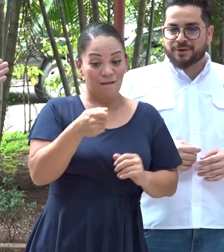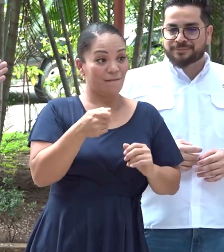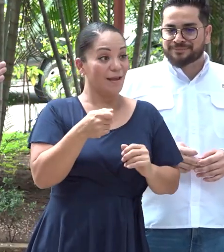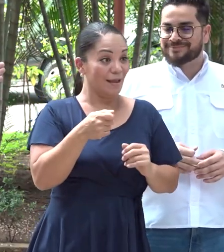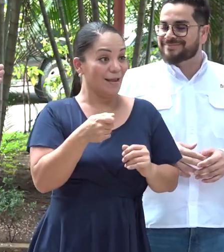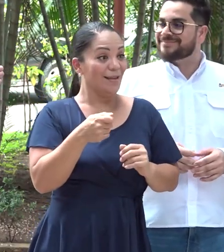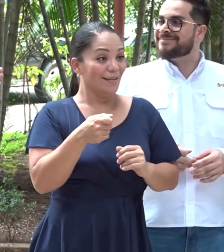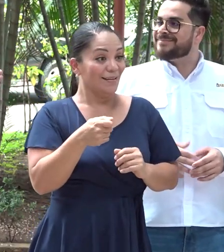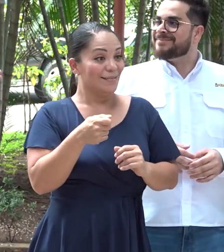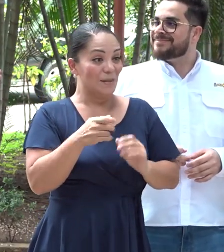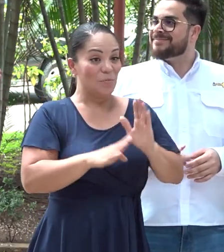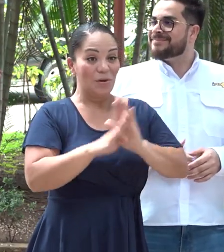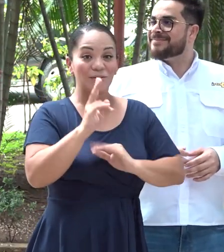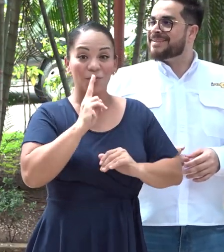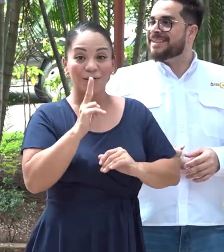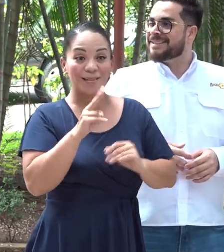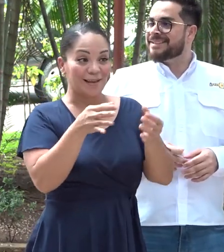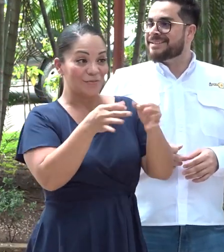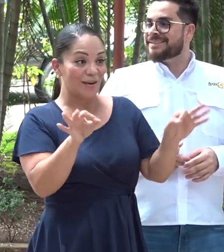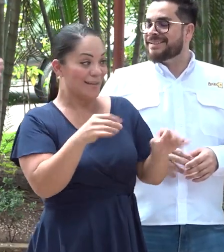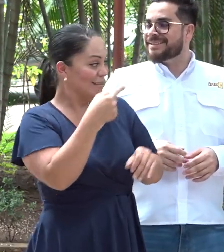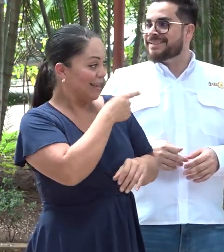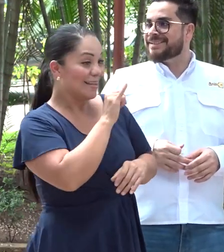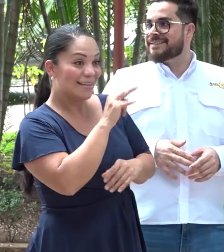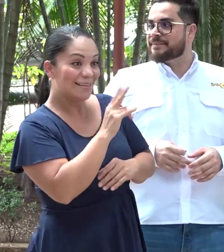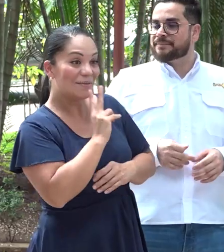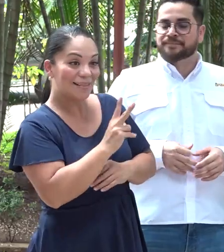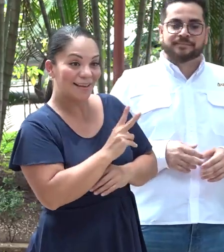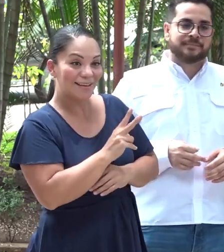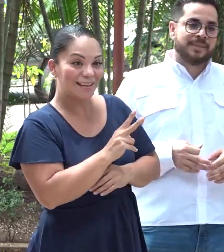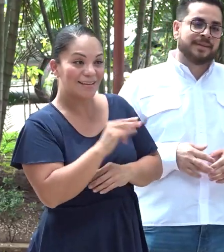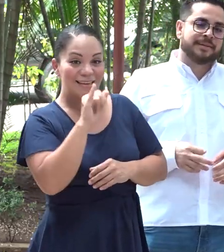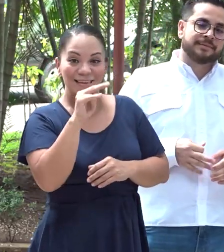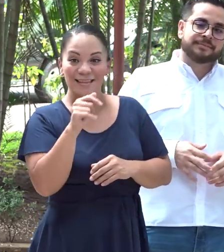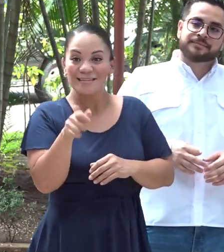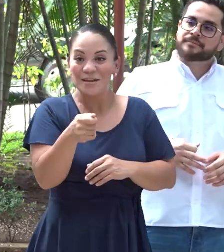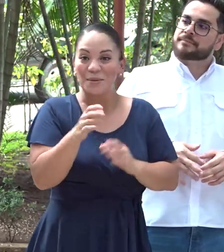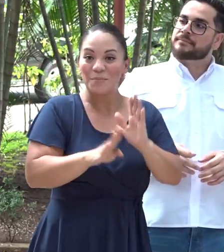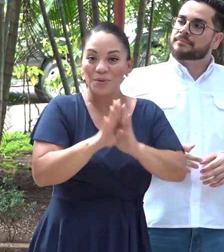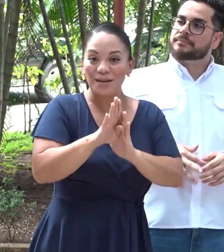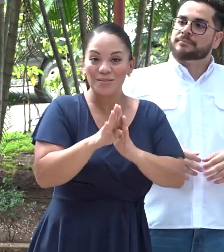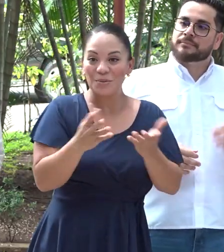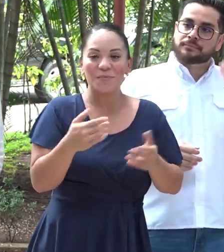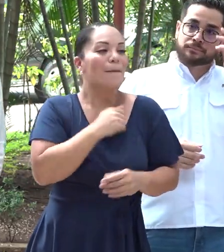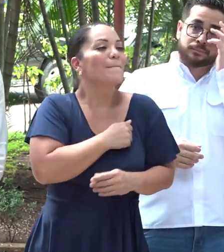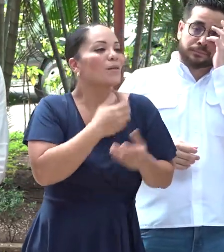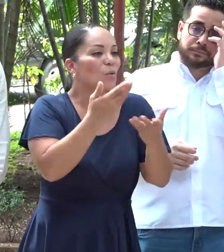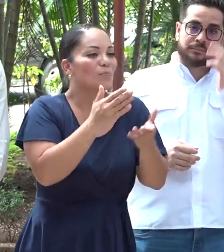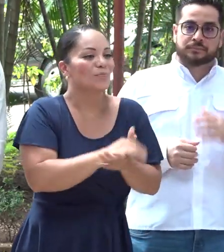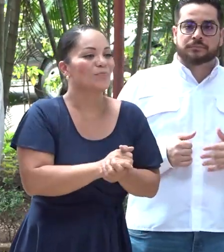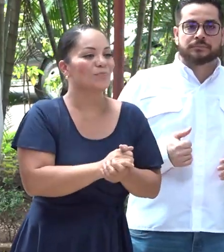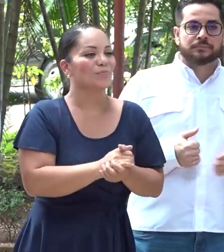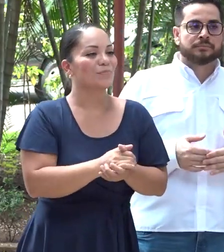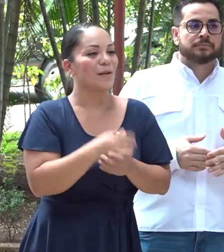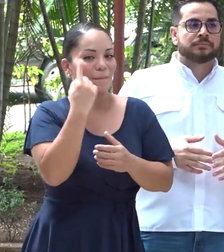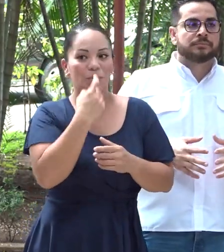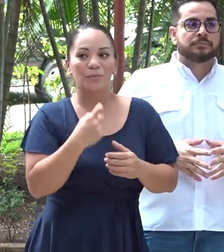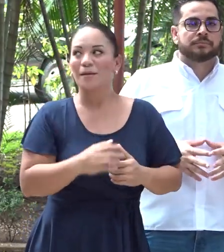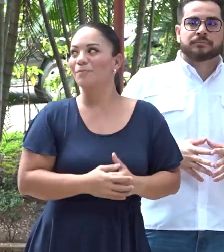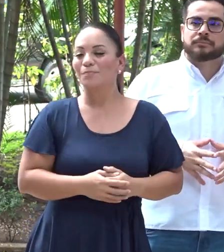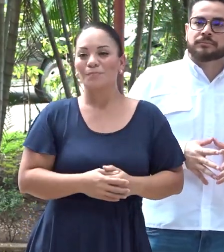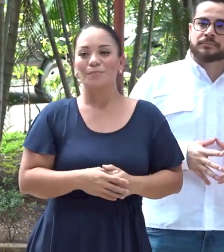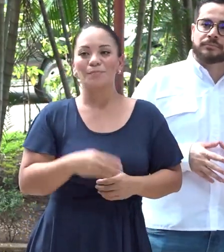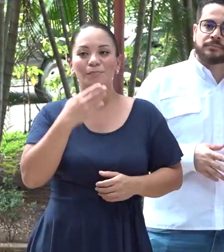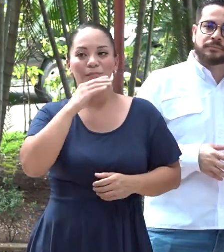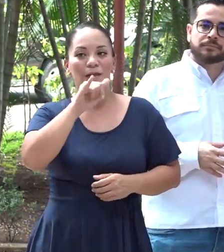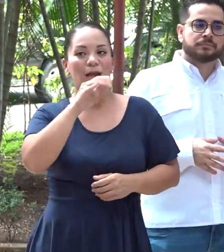el logo suyo, INAH, llave de progreso. Perdón, ahora sí vuelvo a la pregunta. Sí,